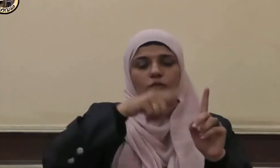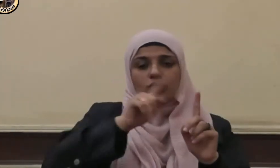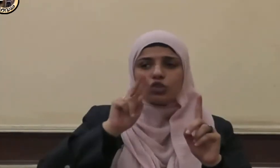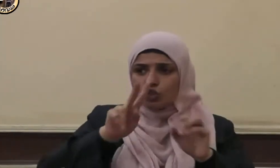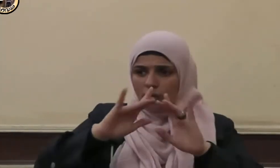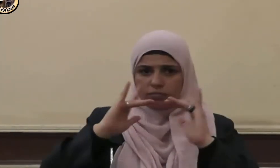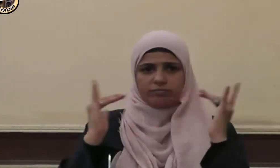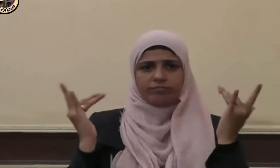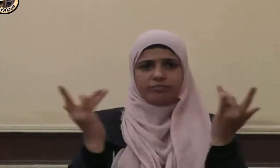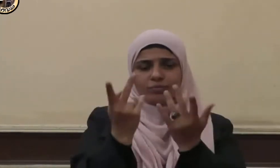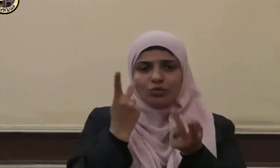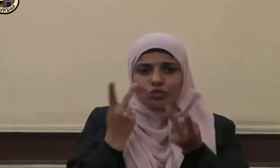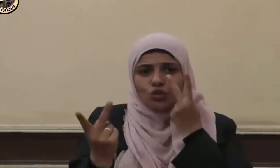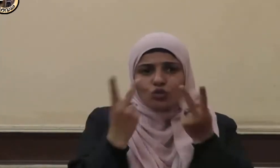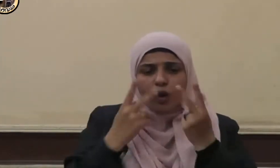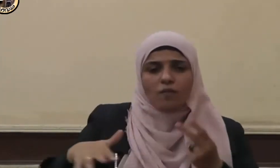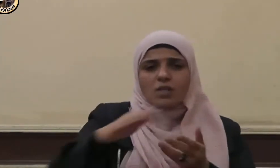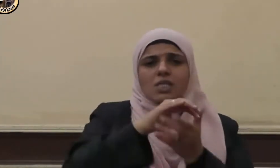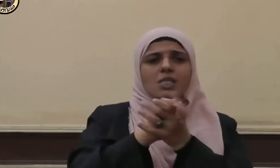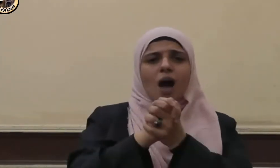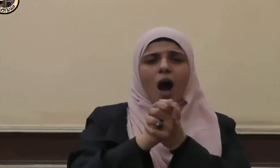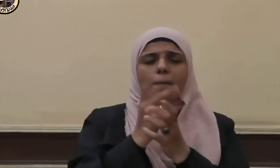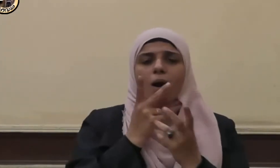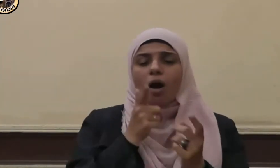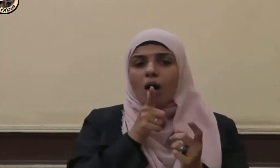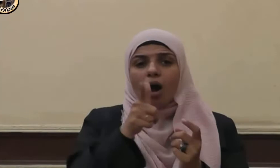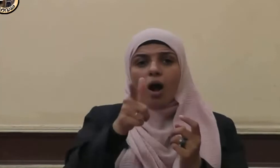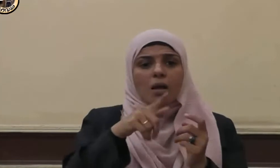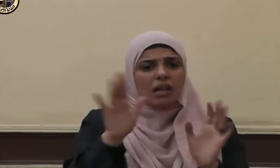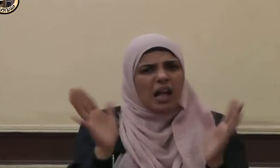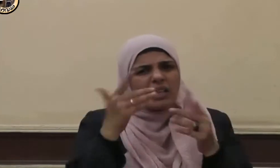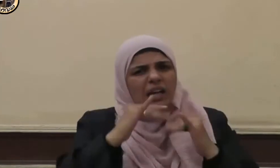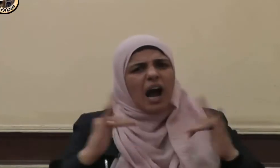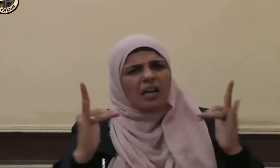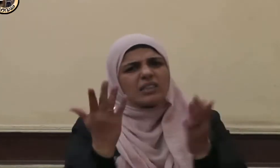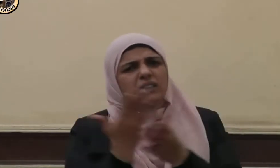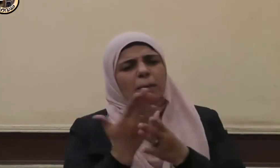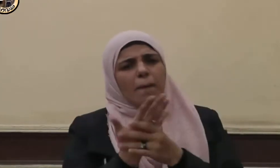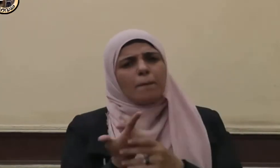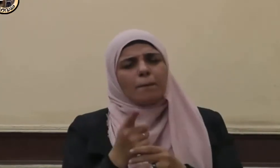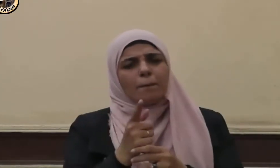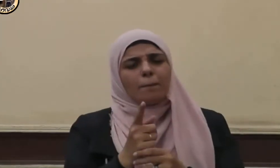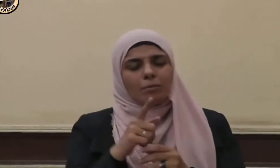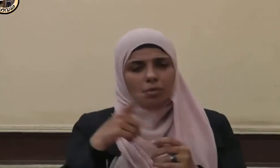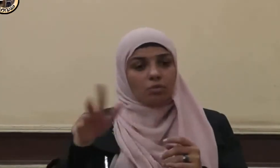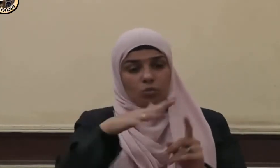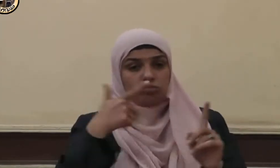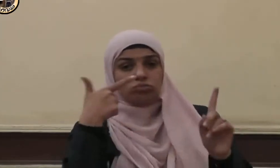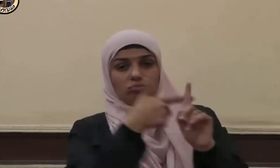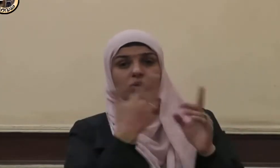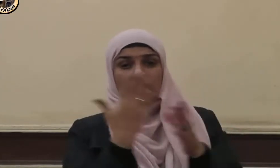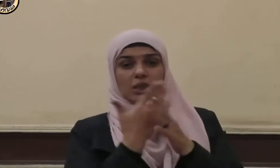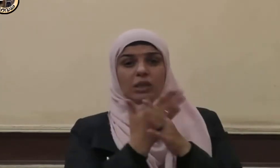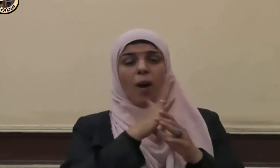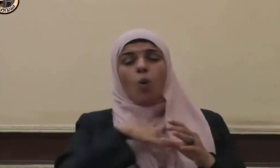من أصحابه فقال ما أجلسكم قالوا جلسنا نذكر الله